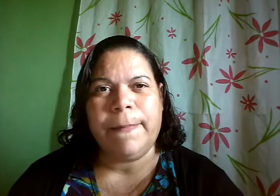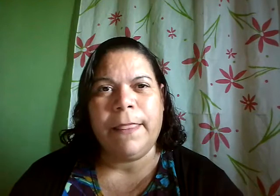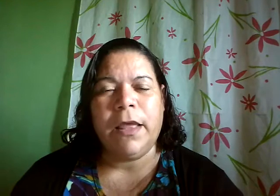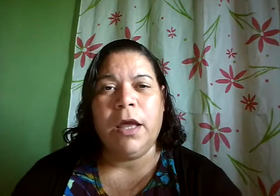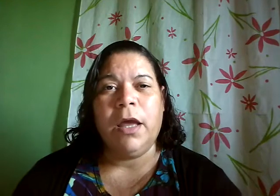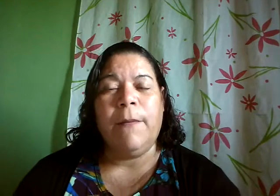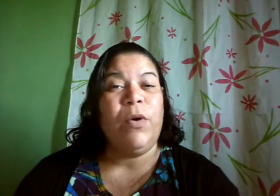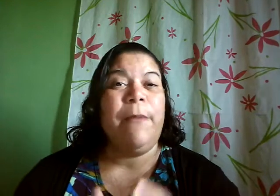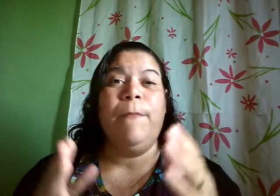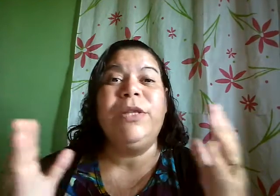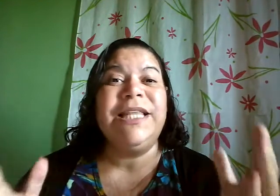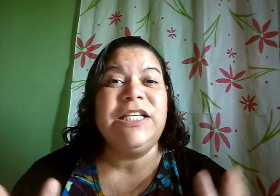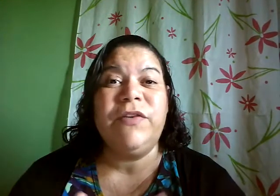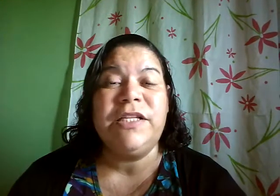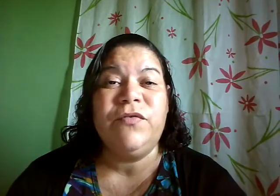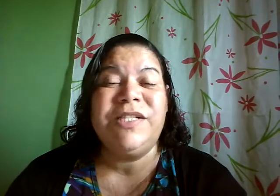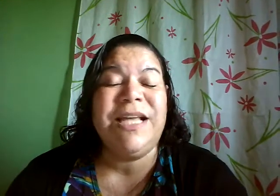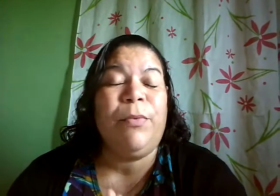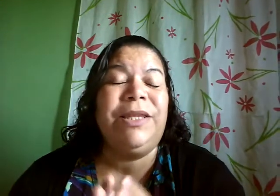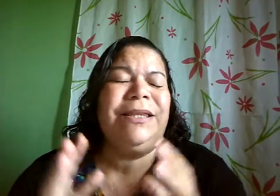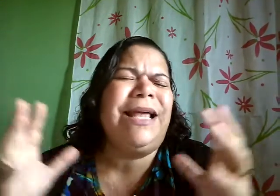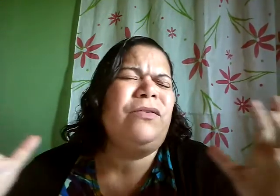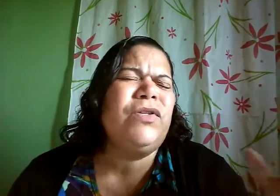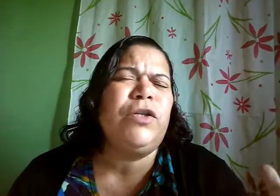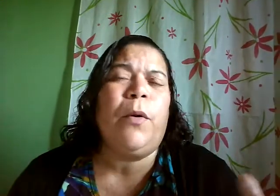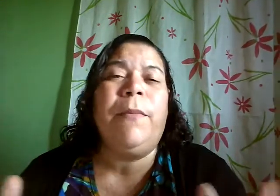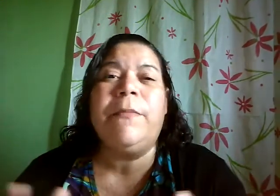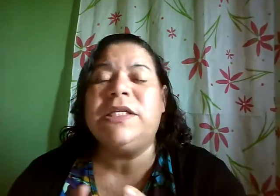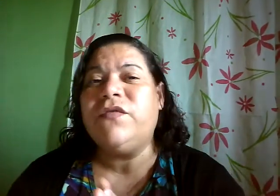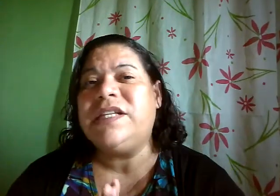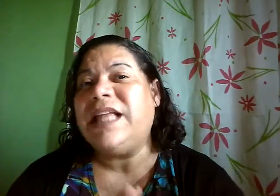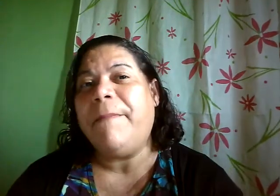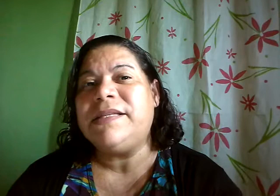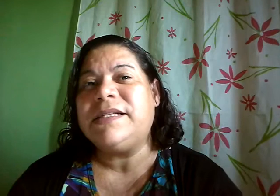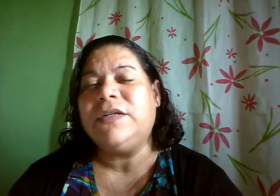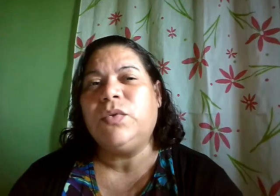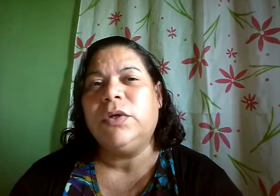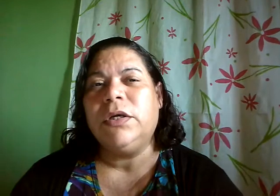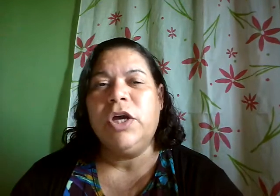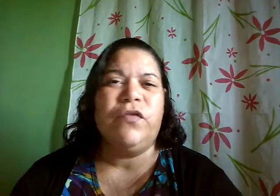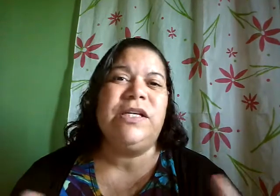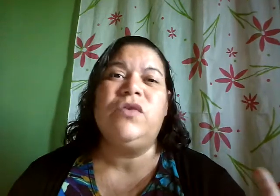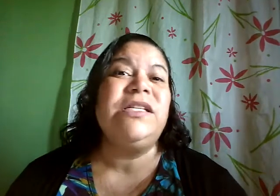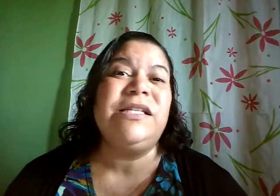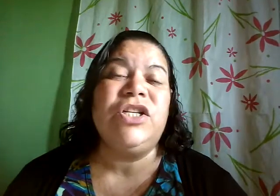porque muitas das vezes você, por tantos os problemas que você está passando, você não se sente